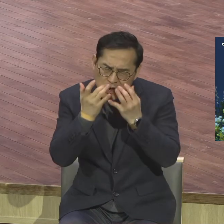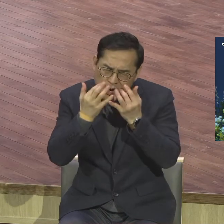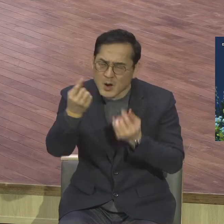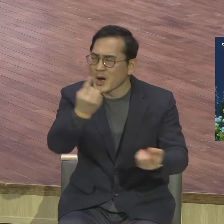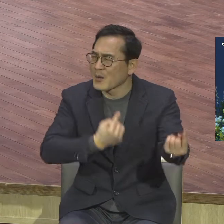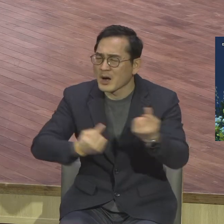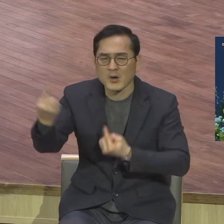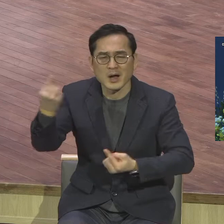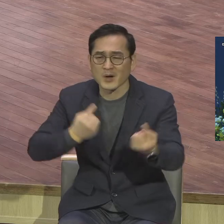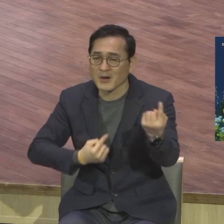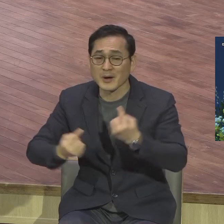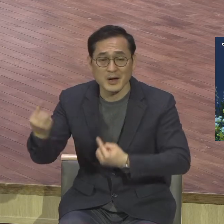있습니다만